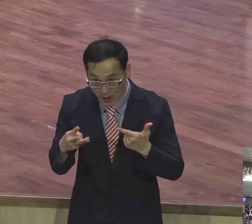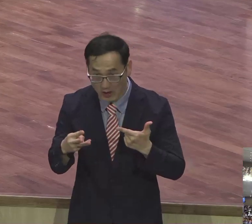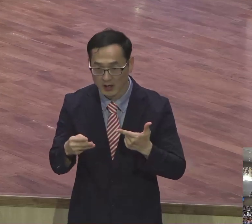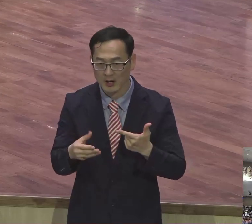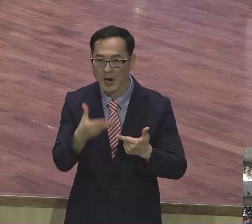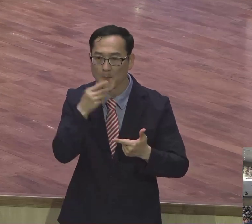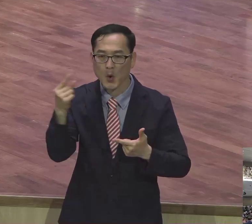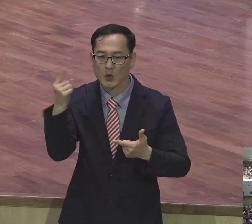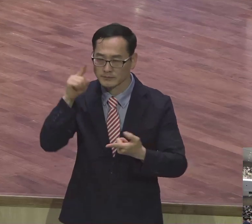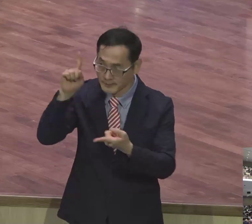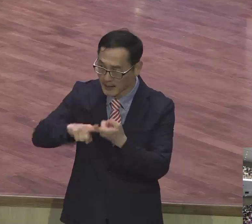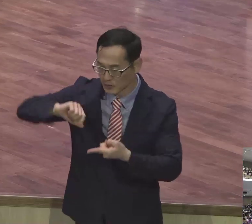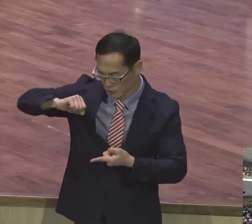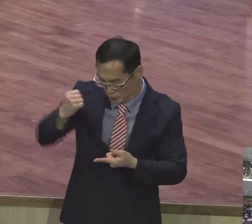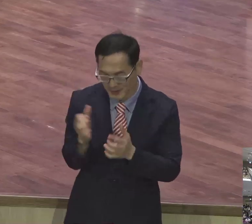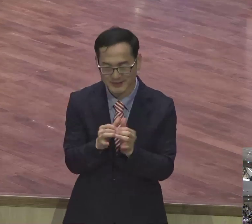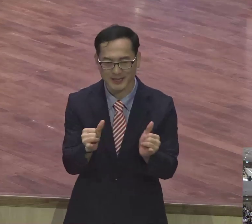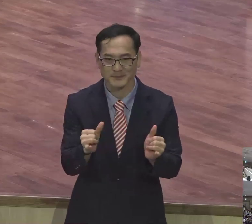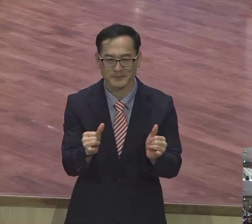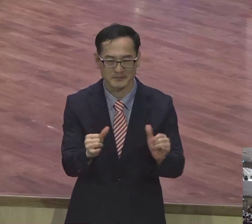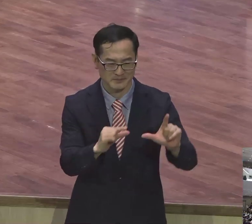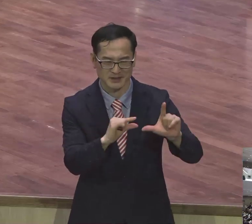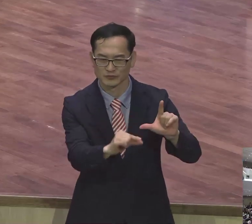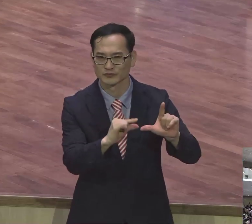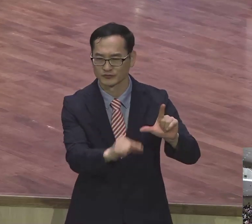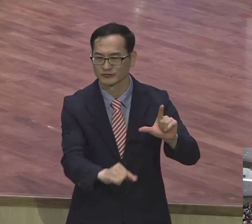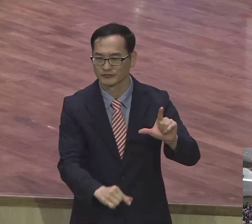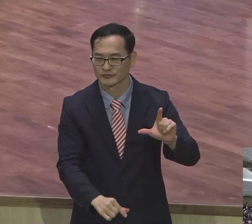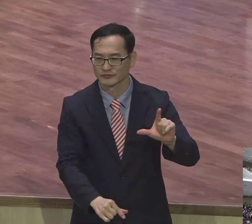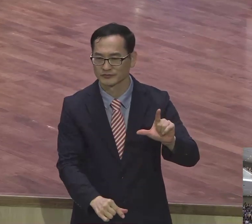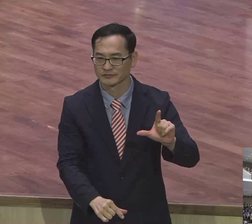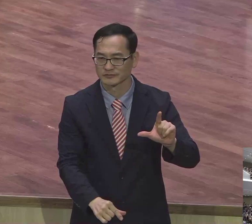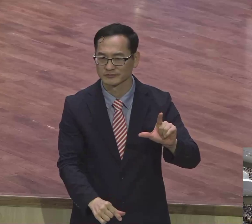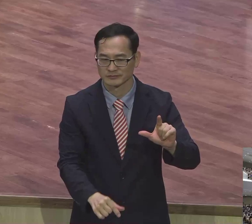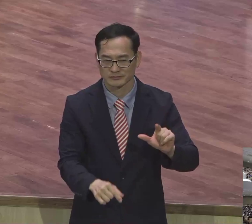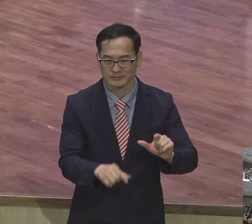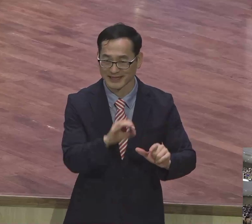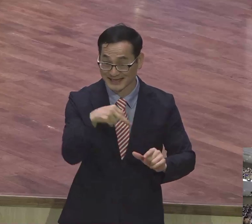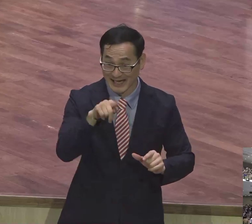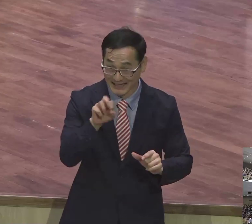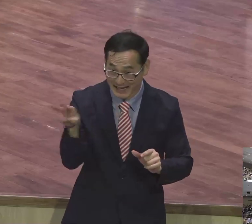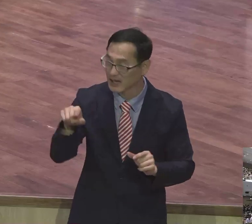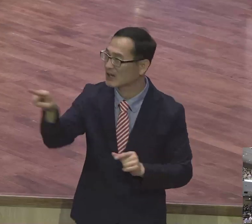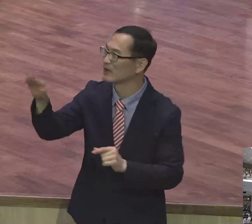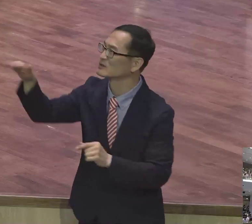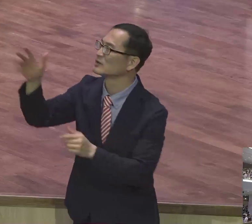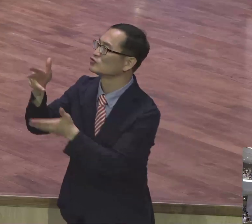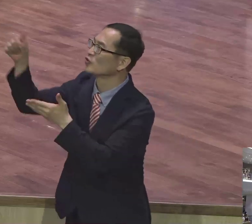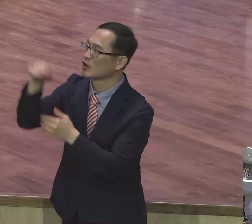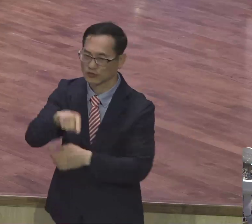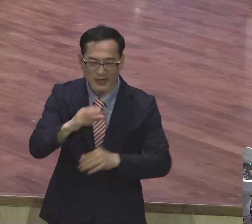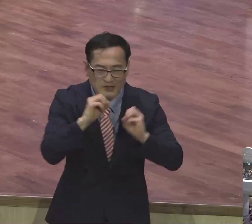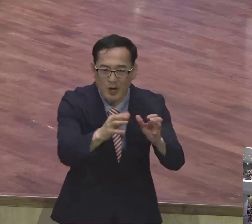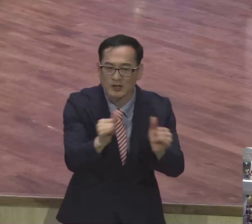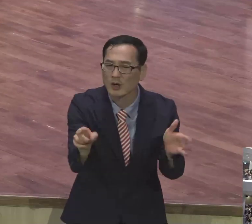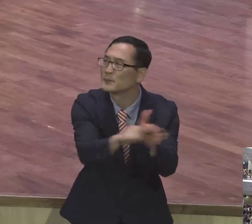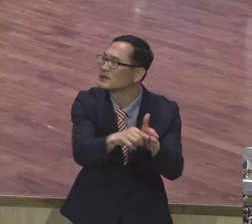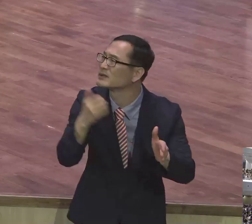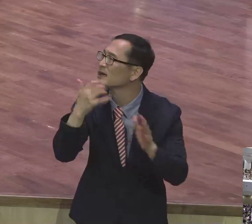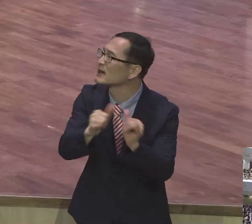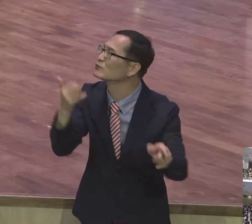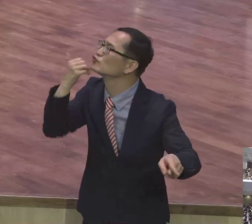복음을 순종하지 않아야 또다. 이사야가 이르되 주여 우리가 전한 것을 누가 믿었나이까 하였으니.